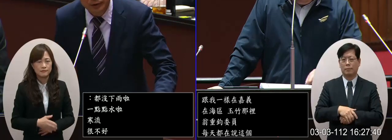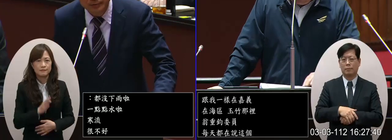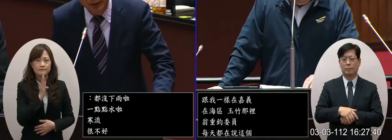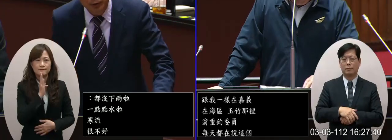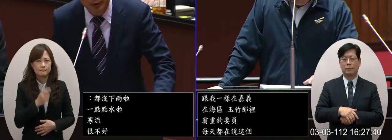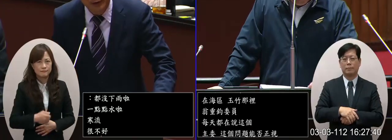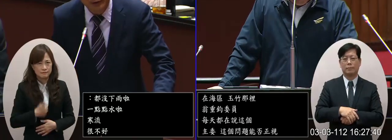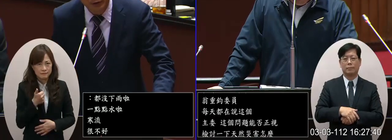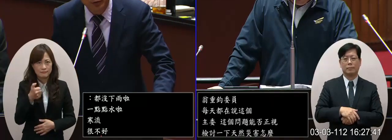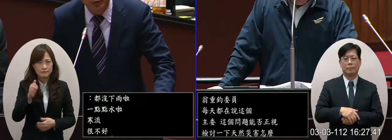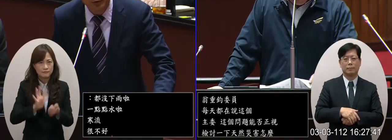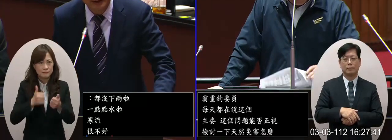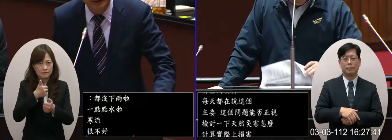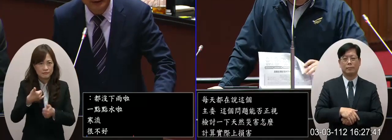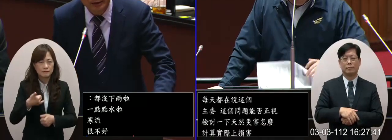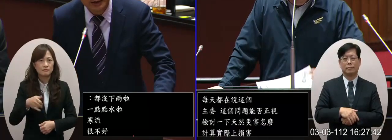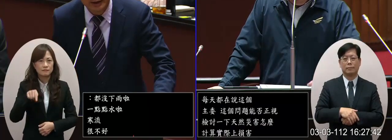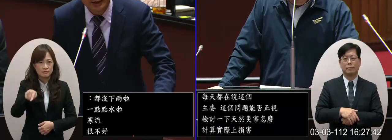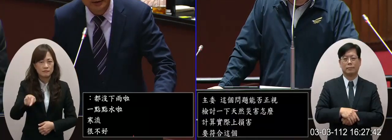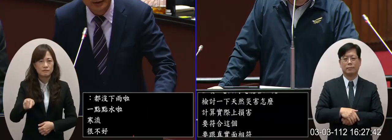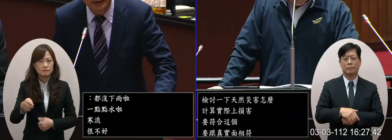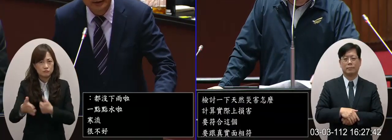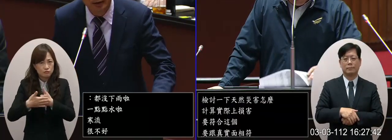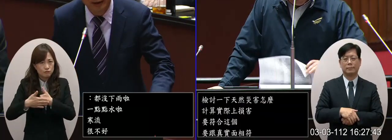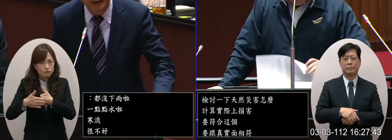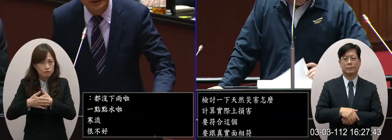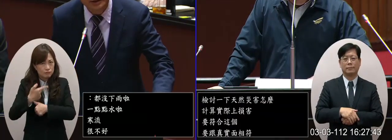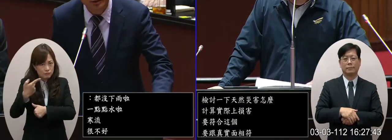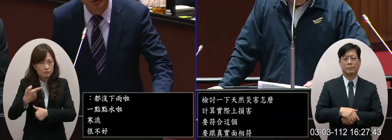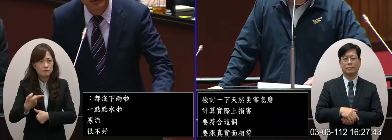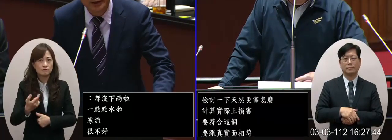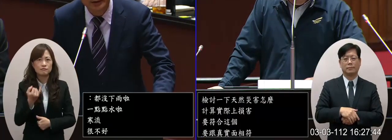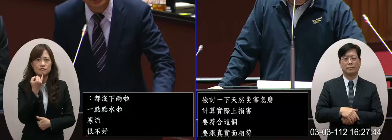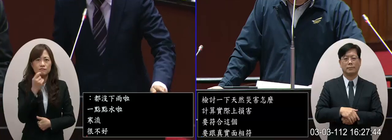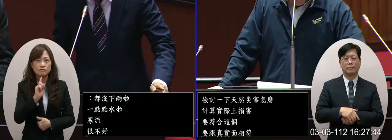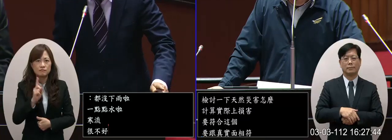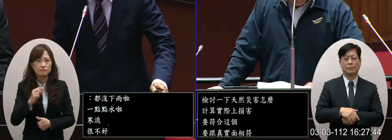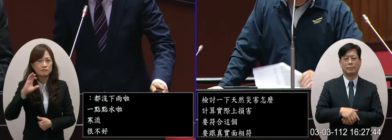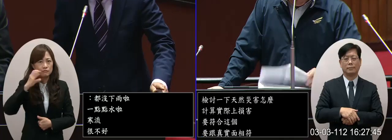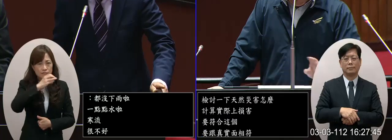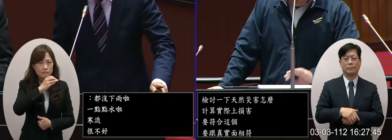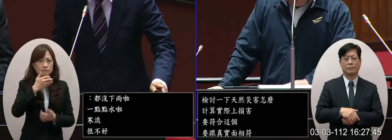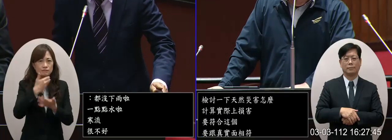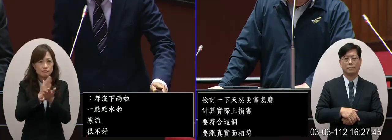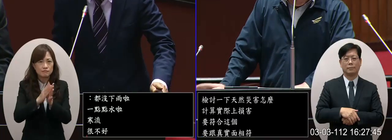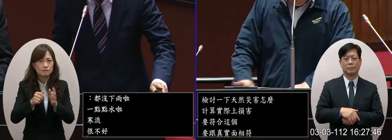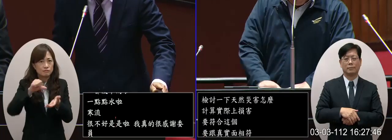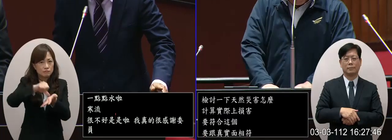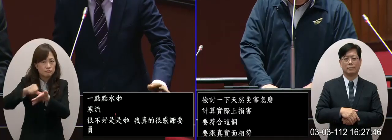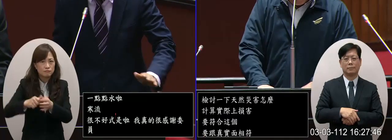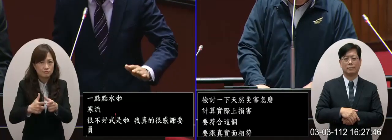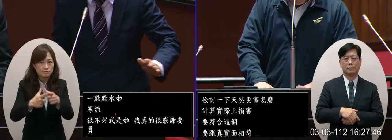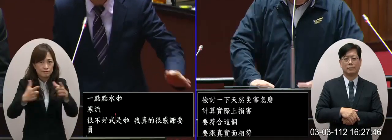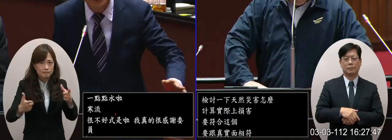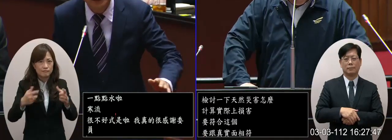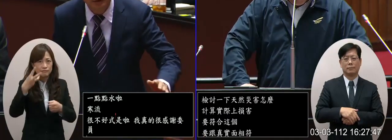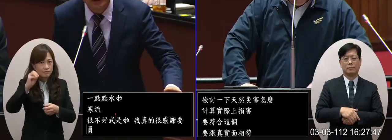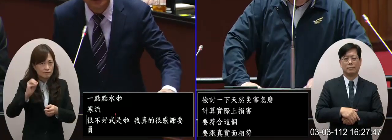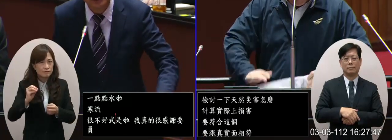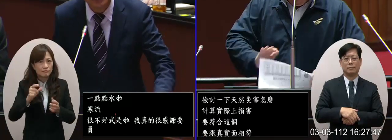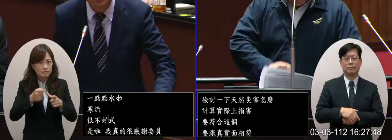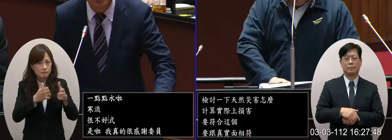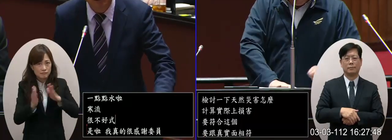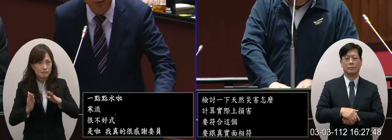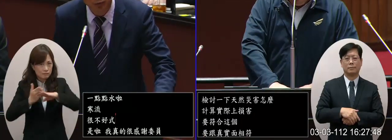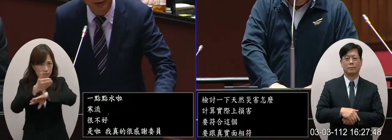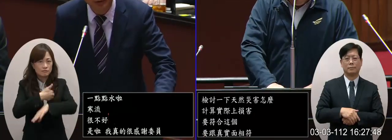我真的感謝委員因為委員到三天只要讓我們硬質玉米跟青哥玉米種植面積超過三萬公頃我們未來